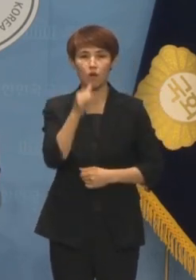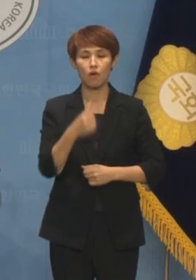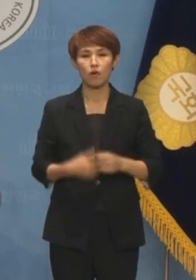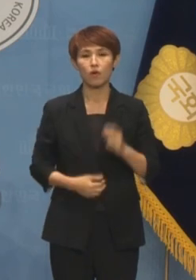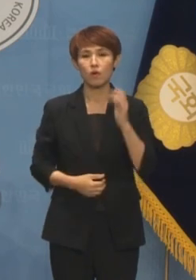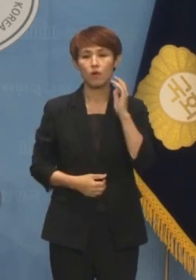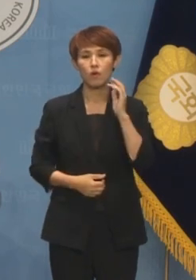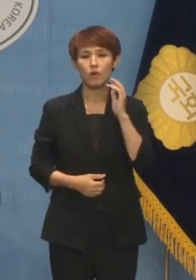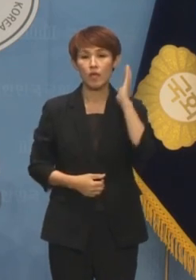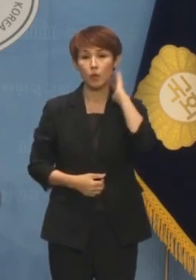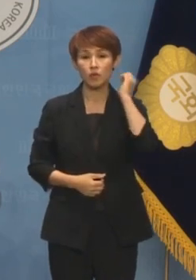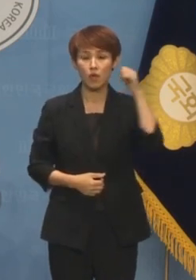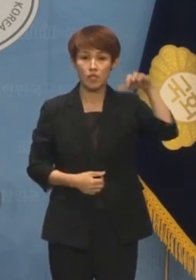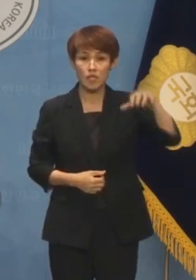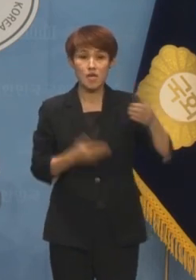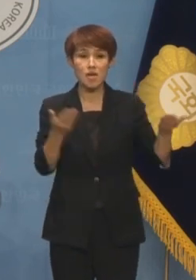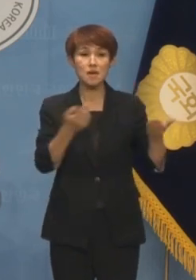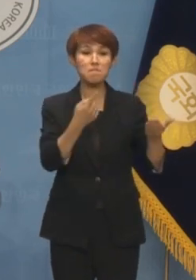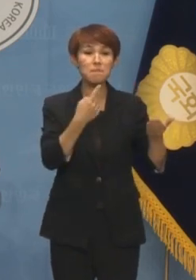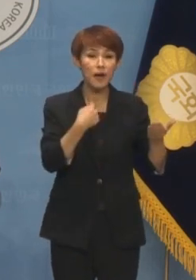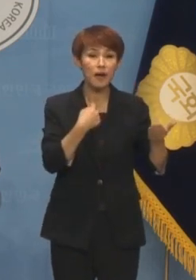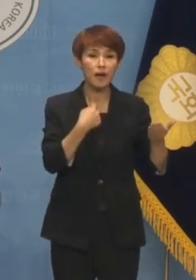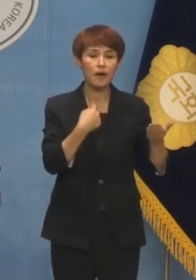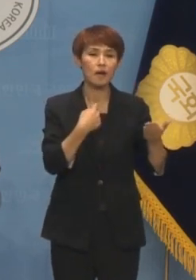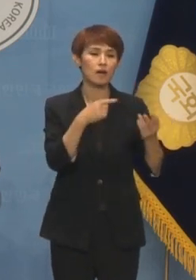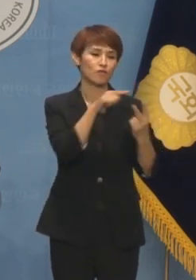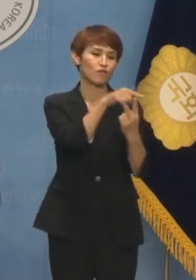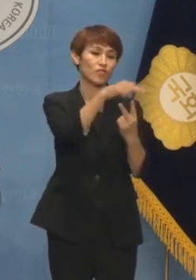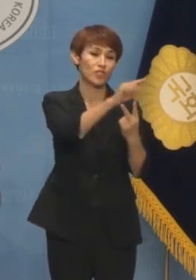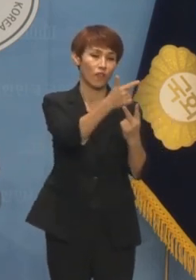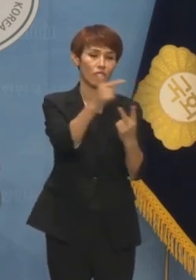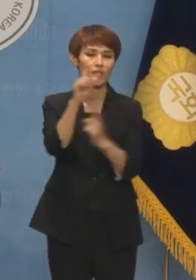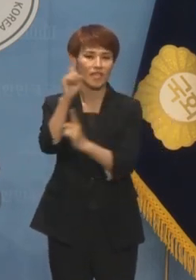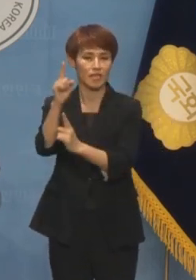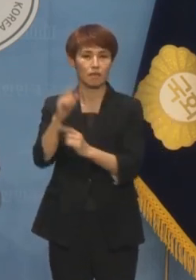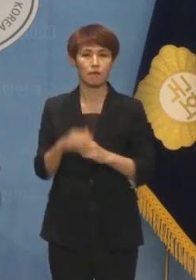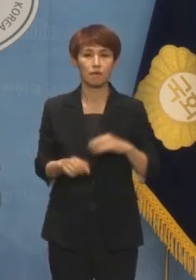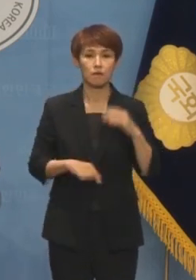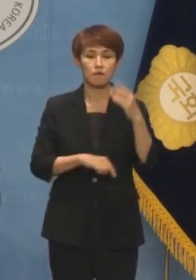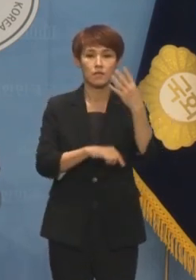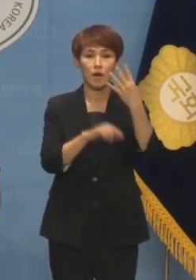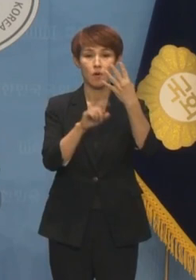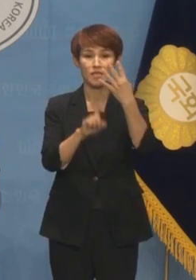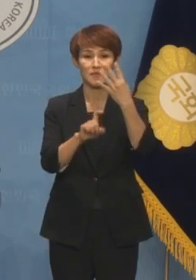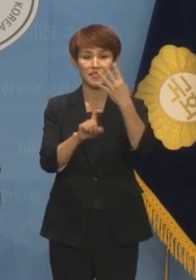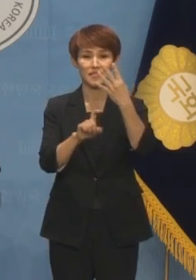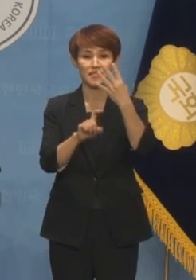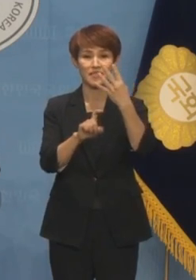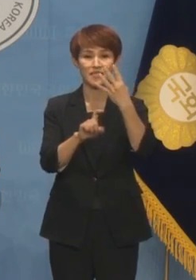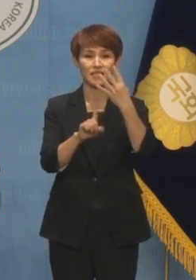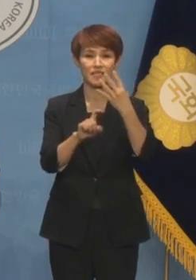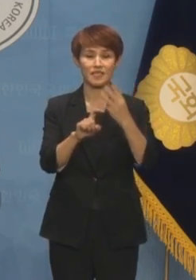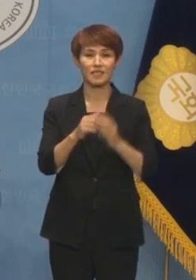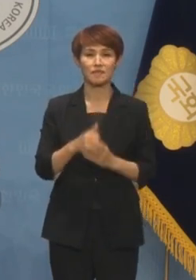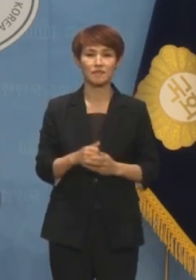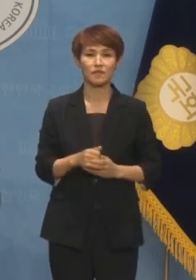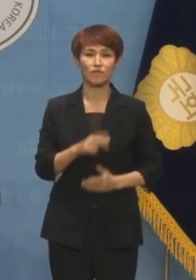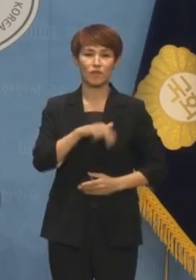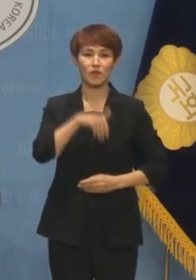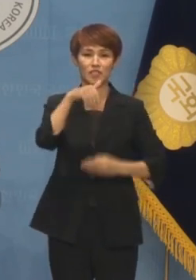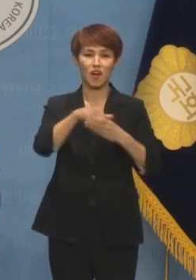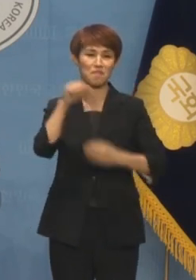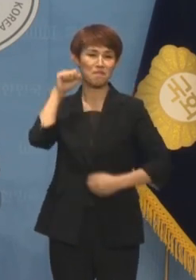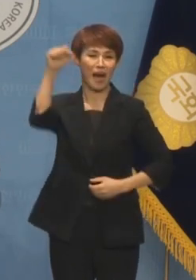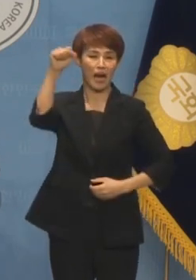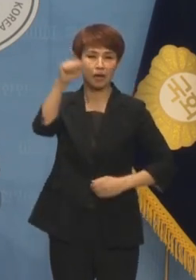근무경력을 앞세워 4월 10일 총선에 도전했다가 뜻을 이루지 못하자